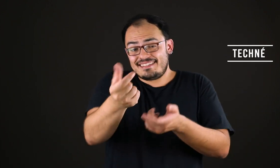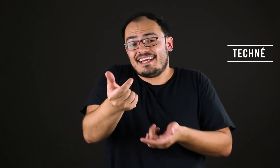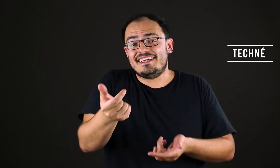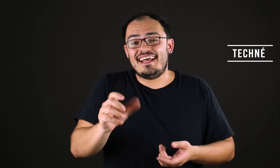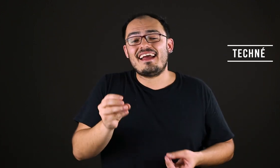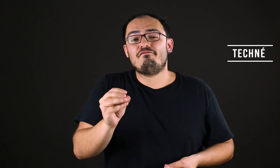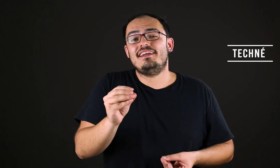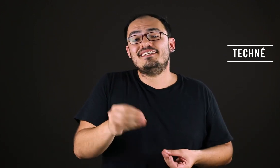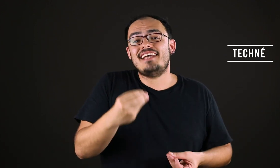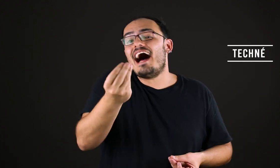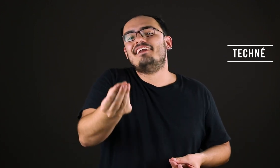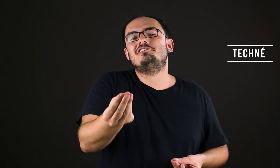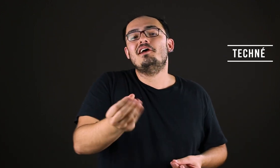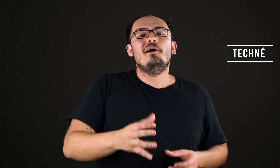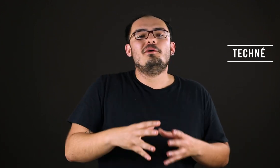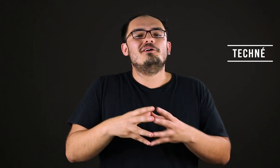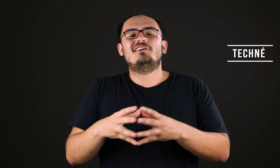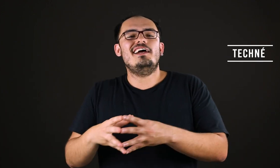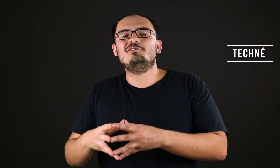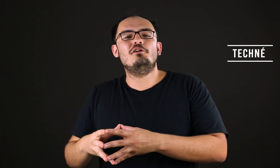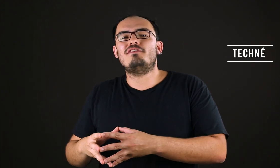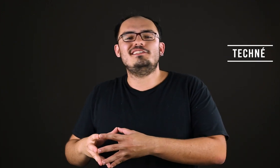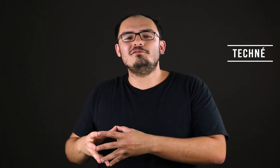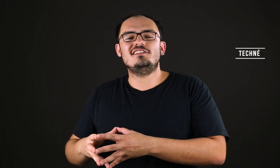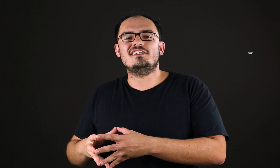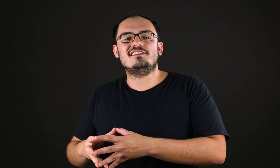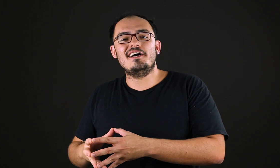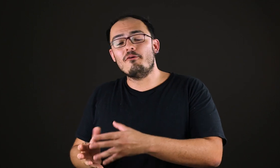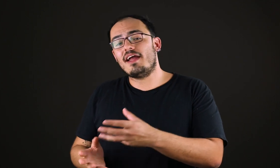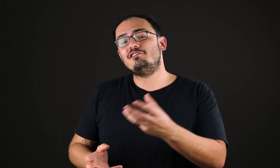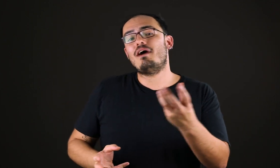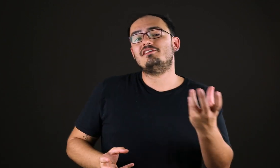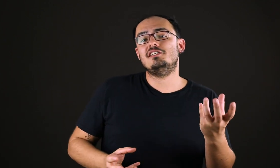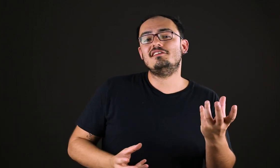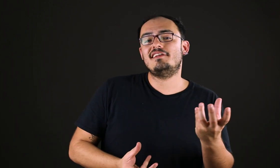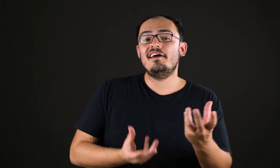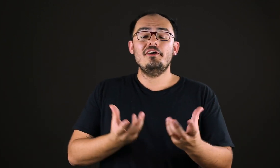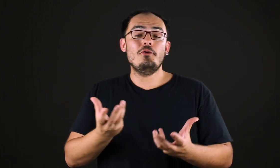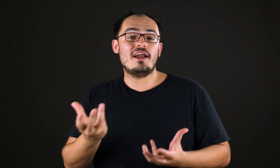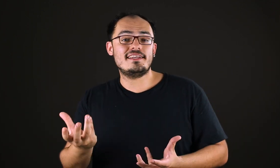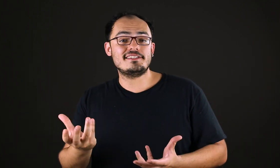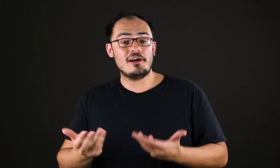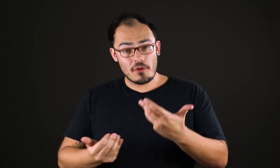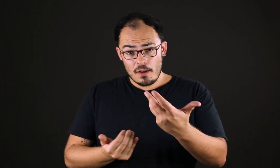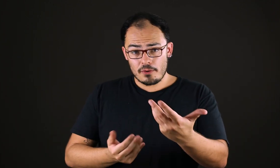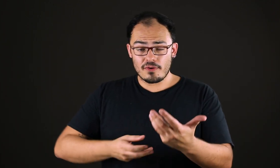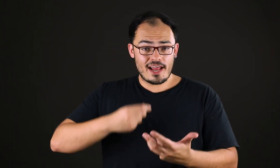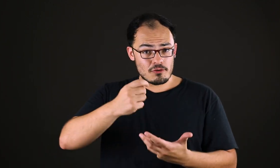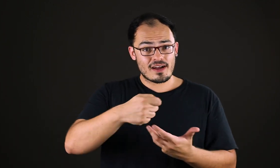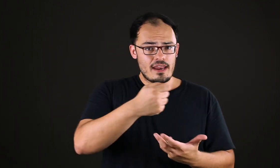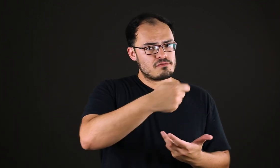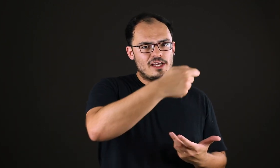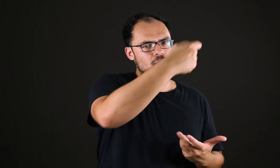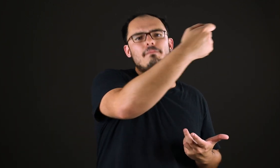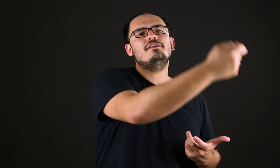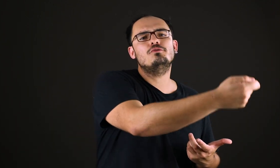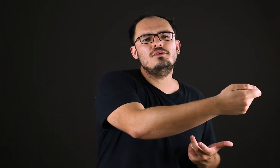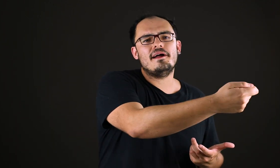a tecne referia-se à arte, porque os gregos não faziam distinção entre o artista e o artesão. Para um grego, um cara que faz uma pintura